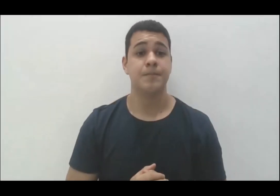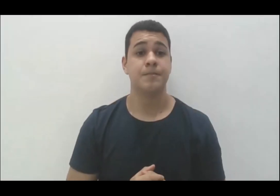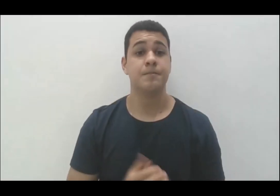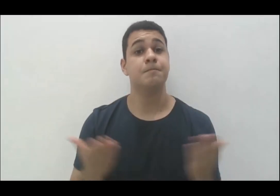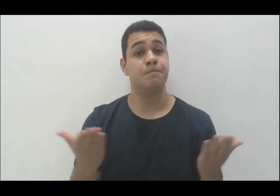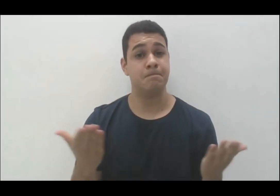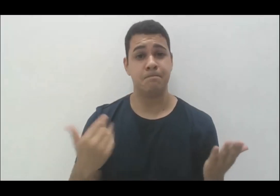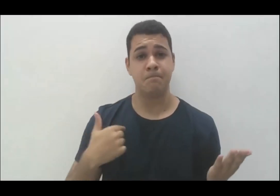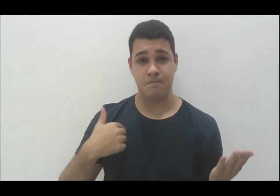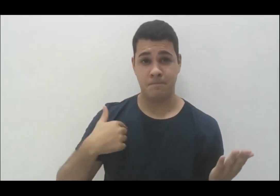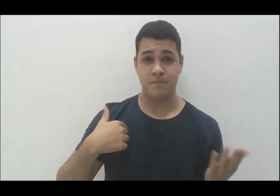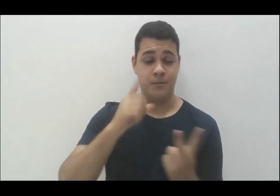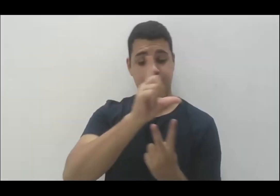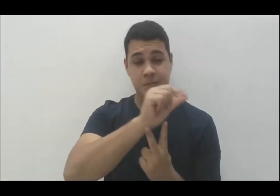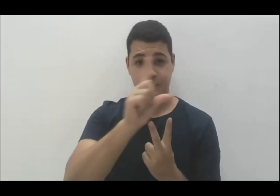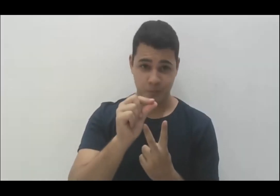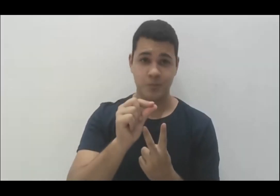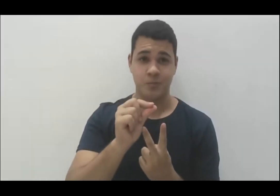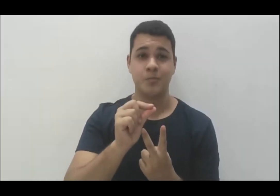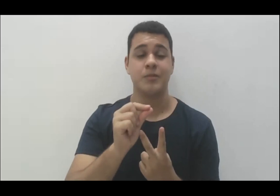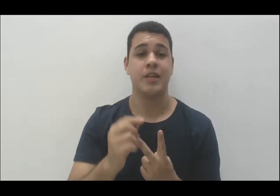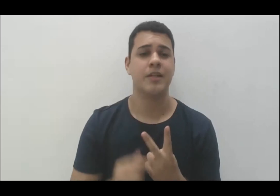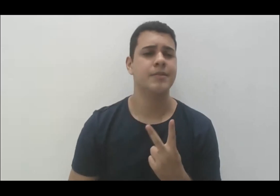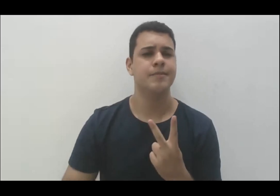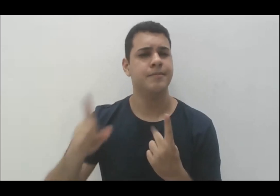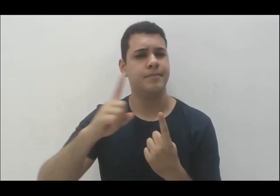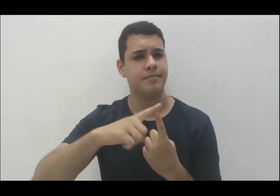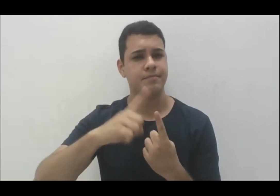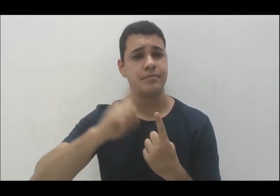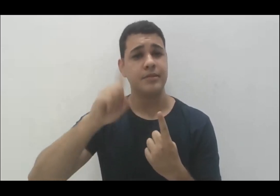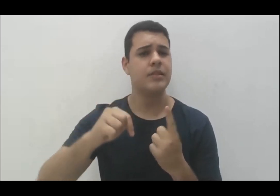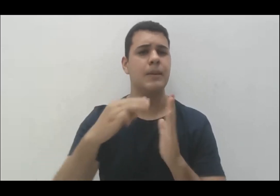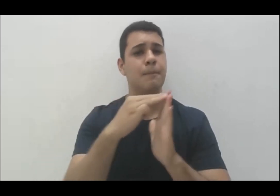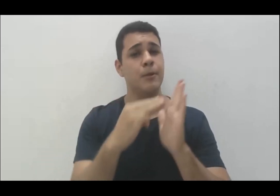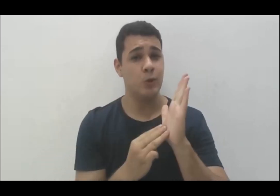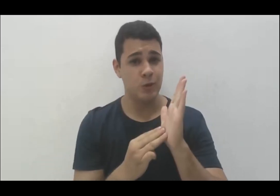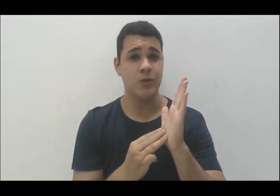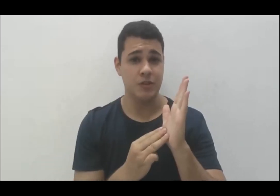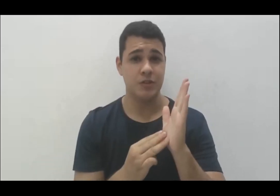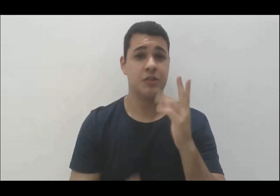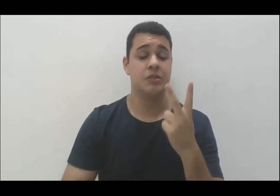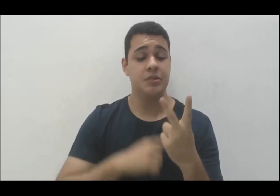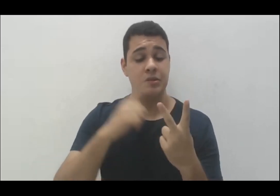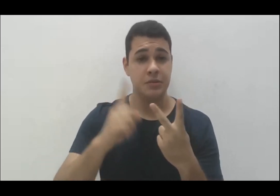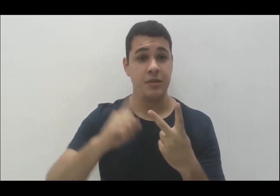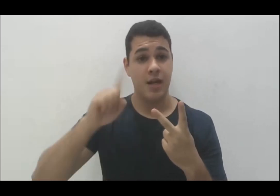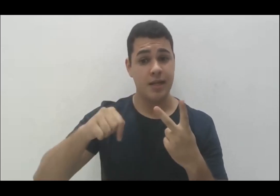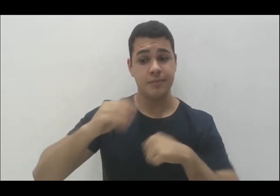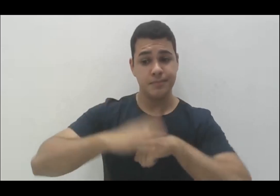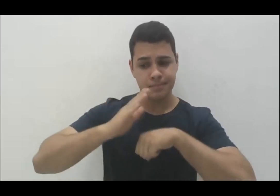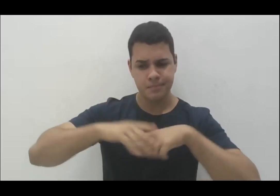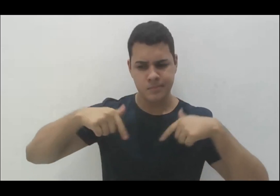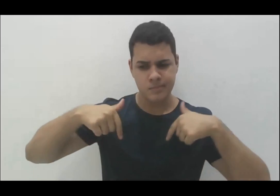duas dimensões aqui na minha fala, que é a metodológica e a atitudinal,